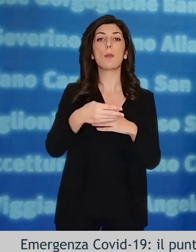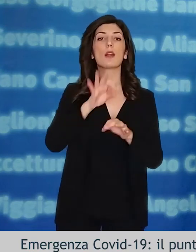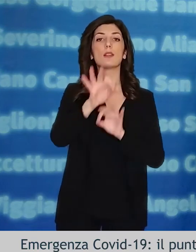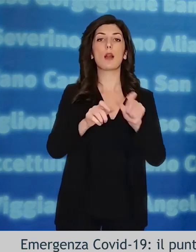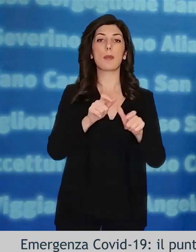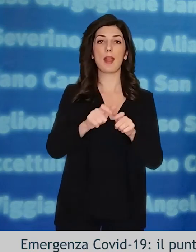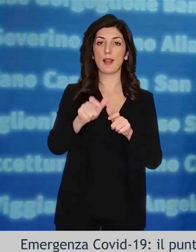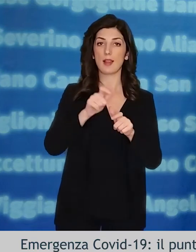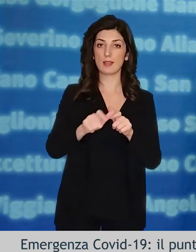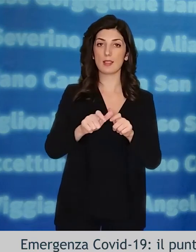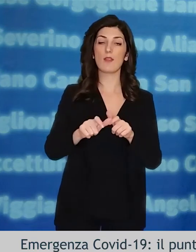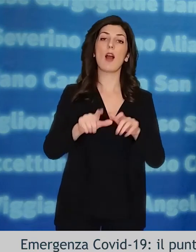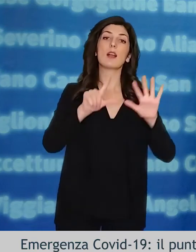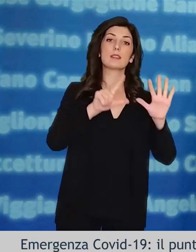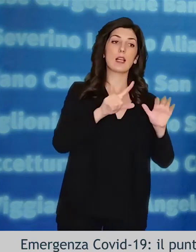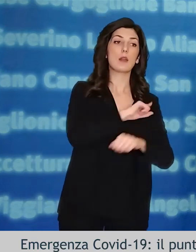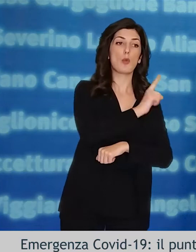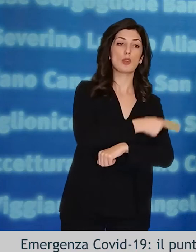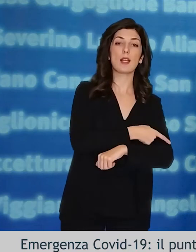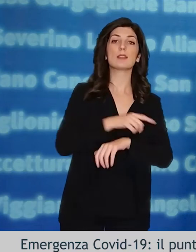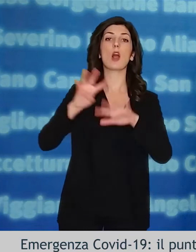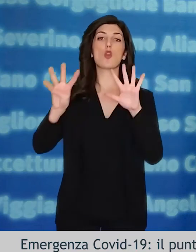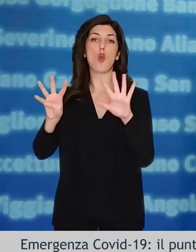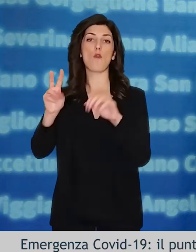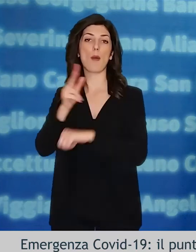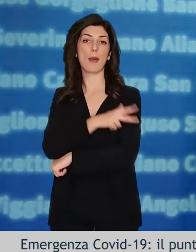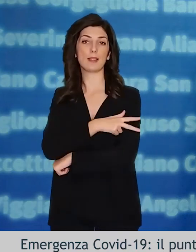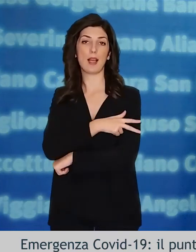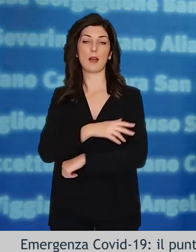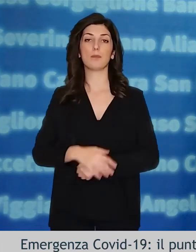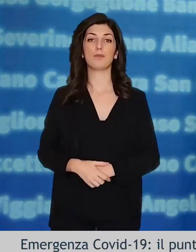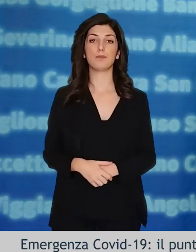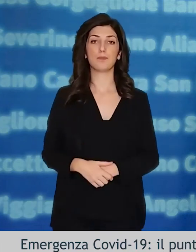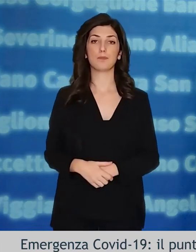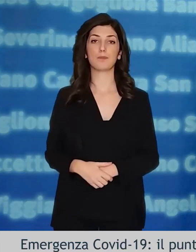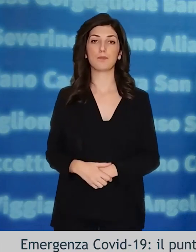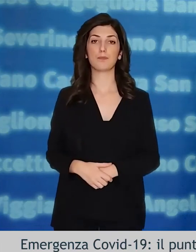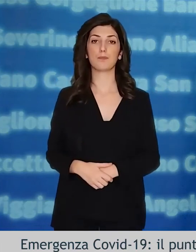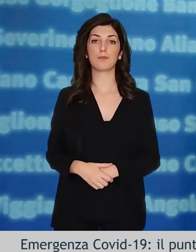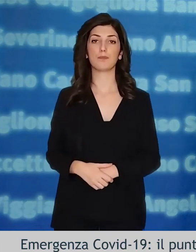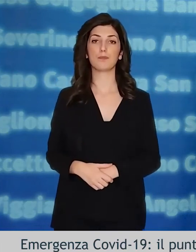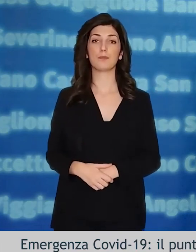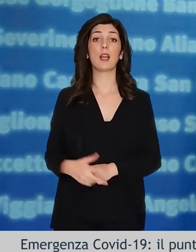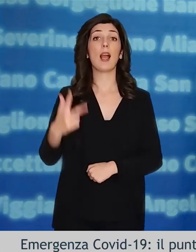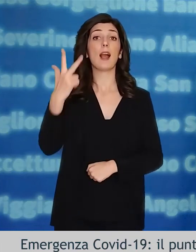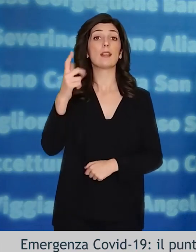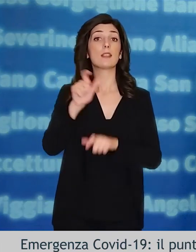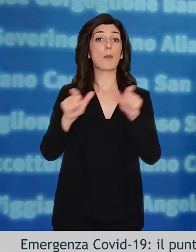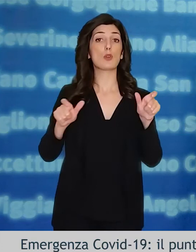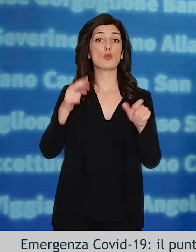nei reparti di terapia intensiva, rispettivamente 7 a Potenza e 9 a Matera. Purtroppo si sono